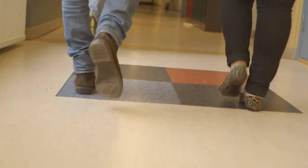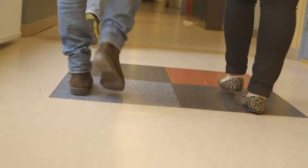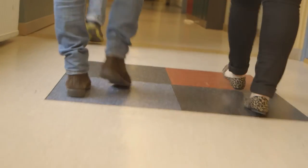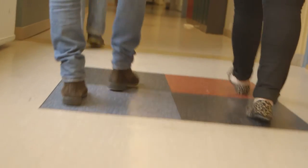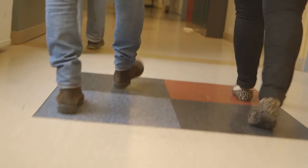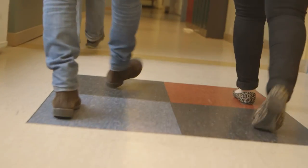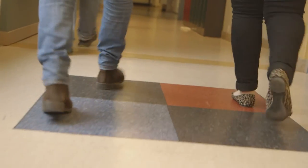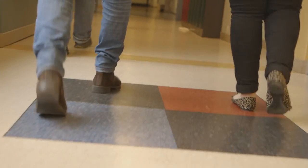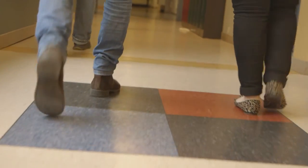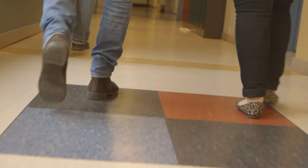Skönt med helg.